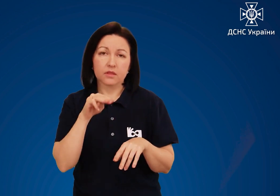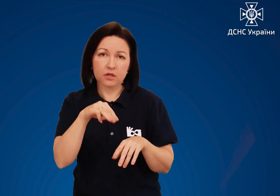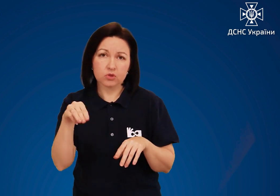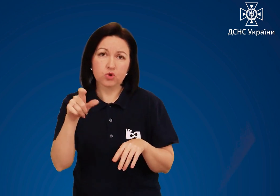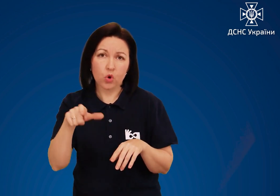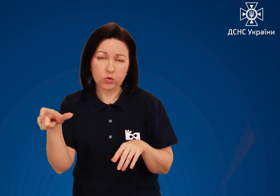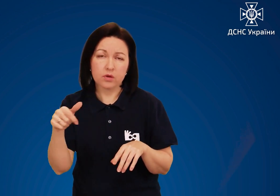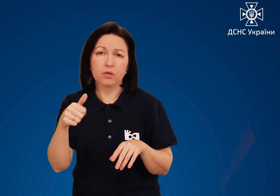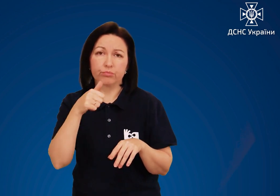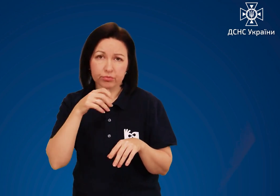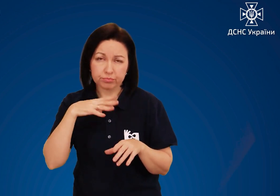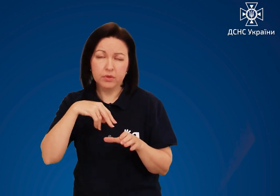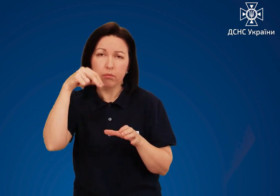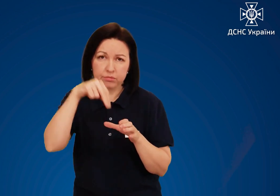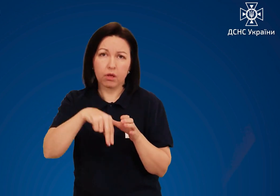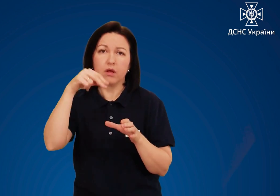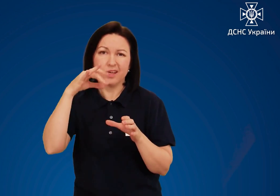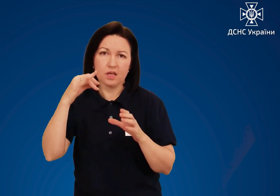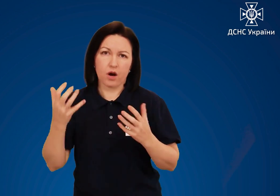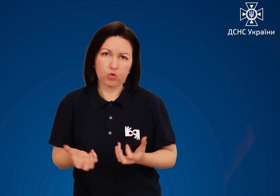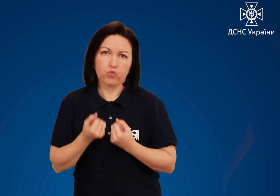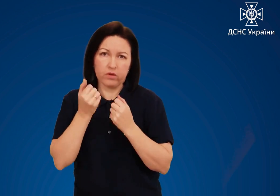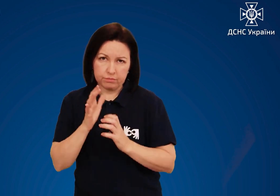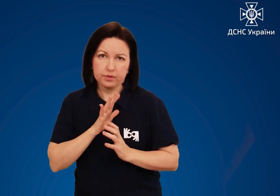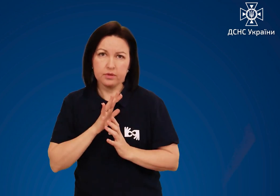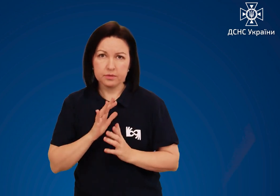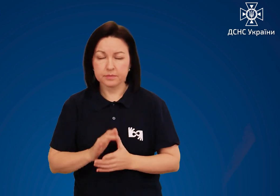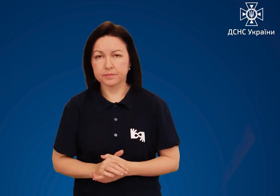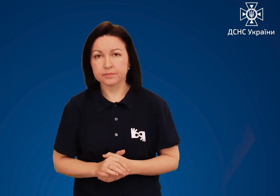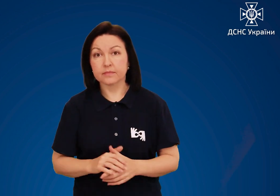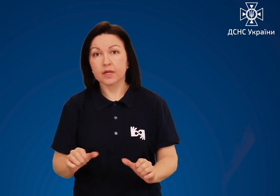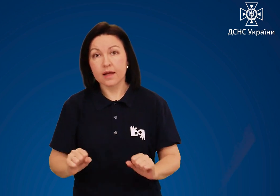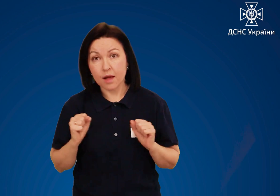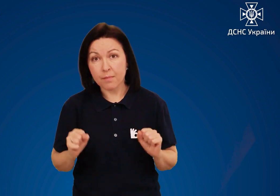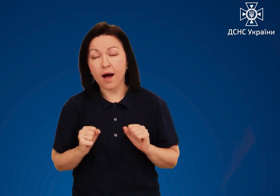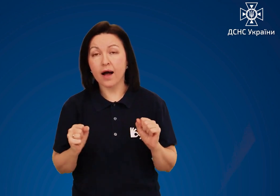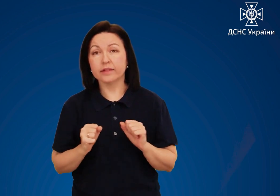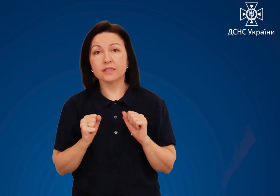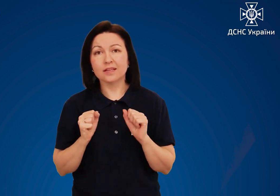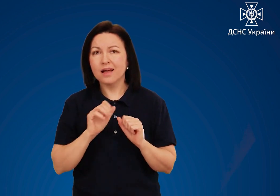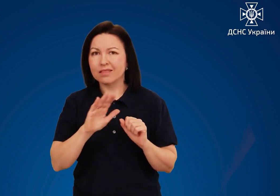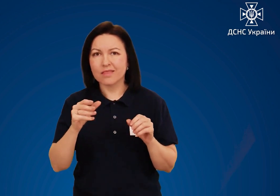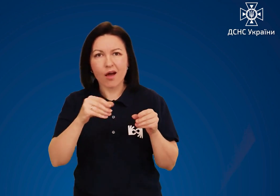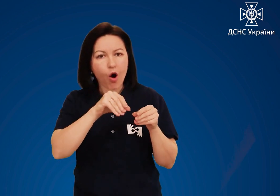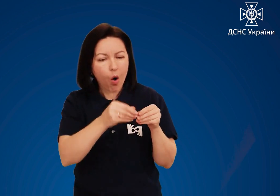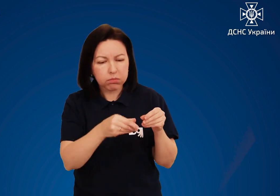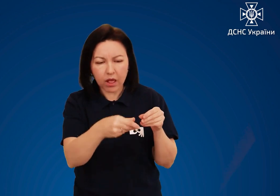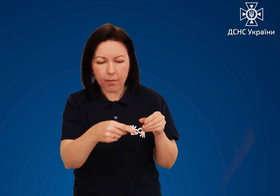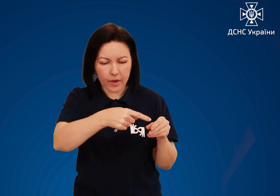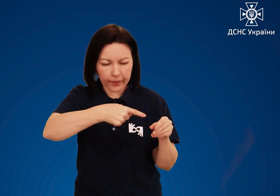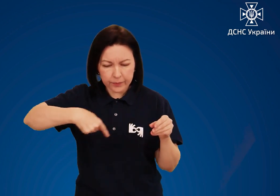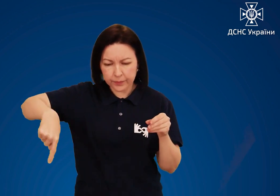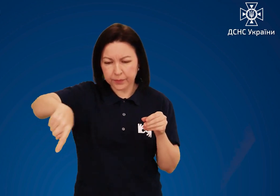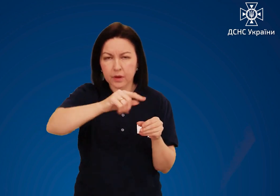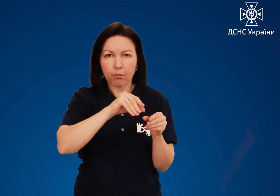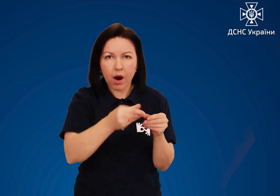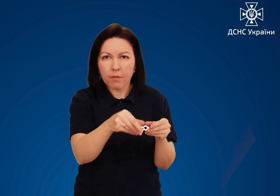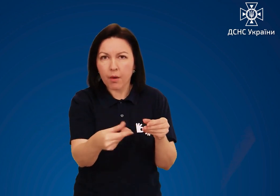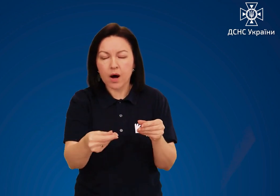Тисячі людей провалювалися до вас і врятувалися. Намагайтеся не обламувати крайку льоду.